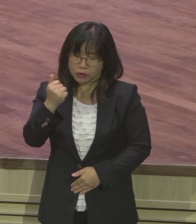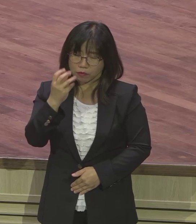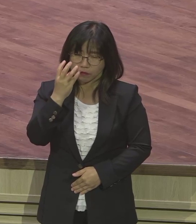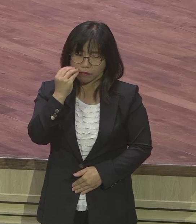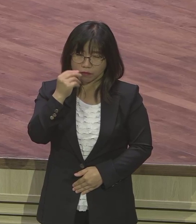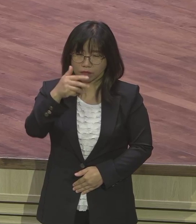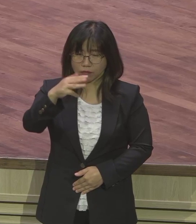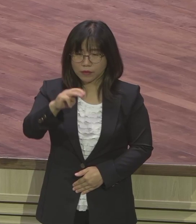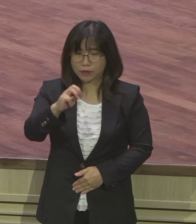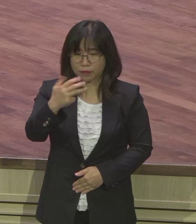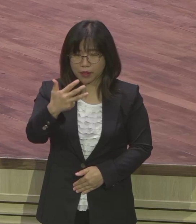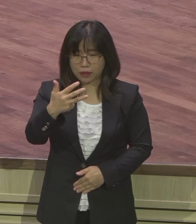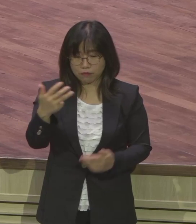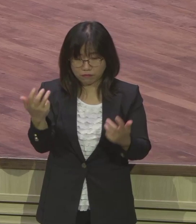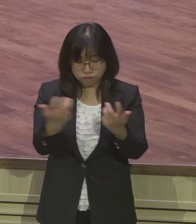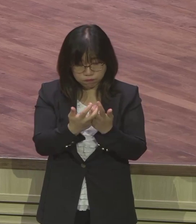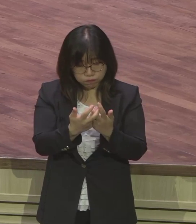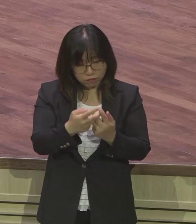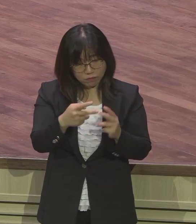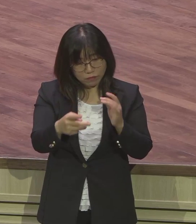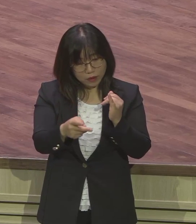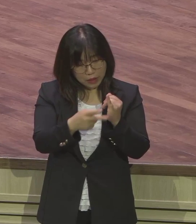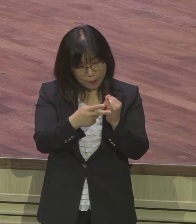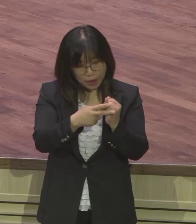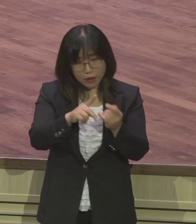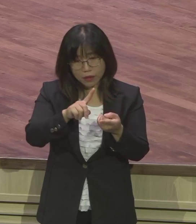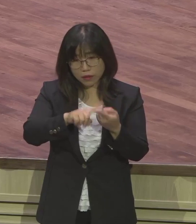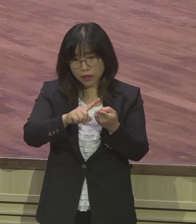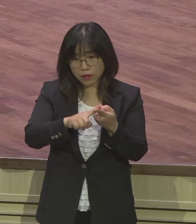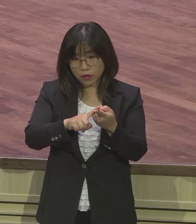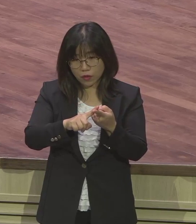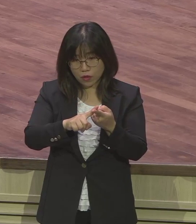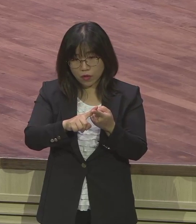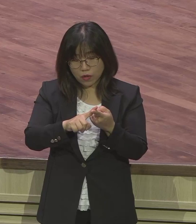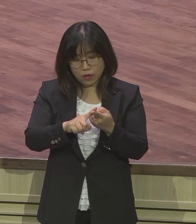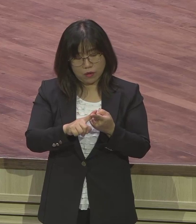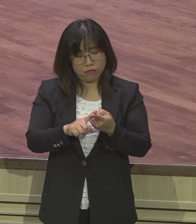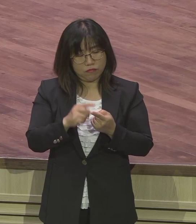내용에 넣었냐 엄청난 양이 엄청난 배려거든요 지금 이게